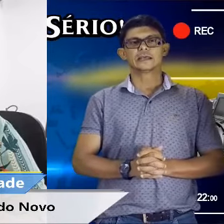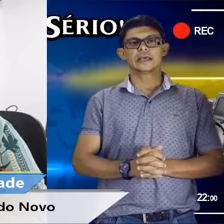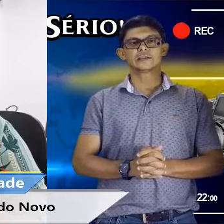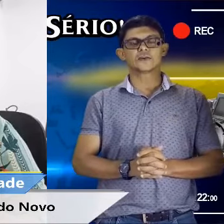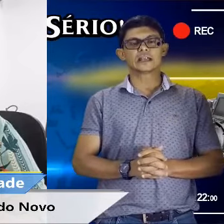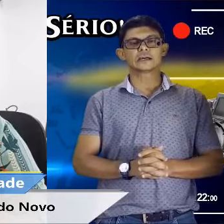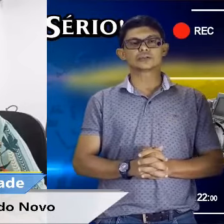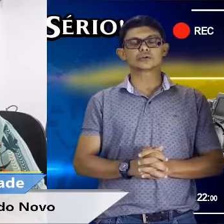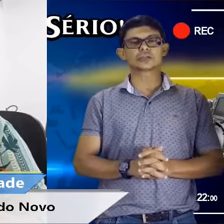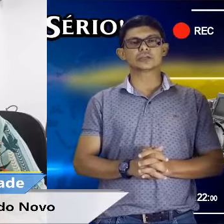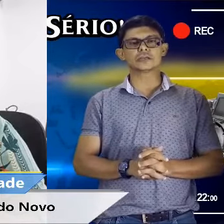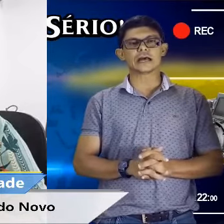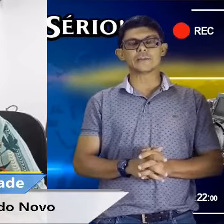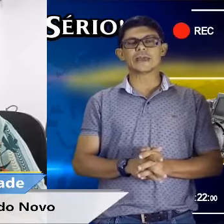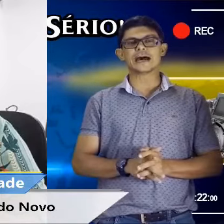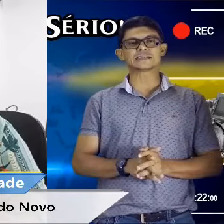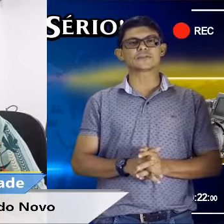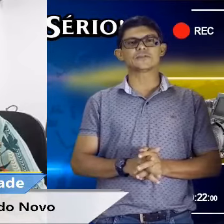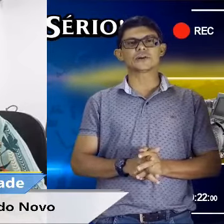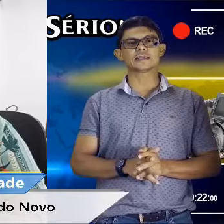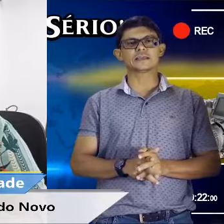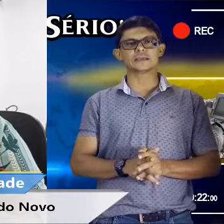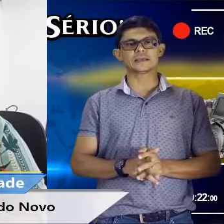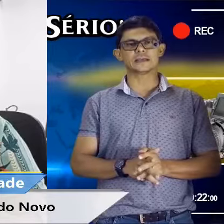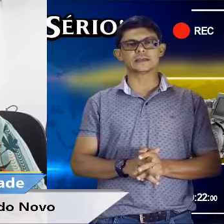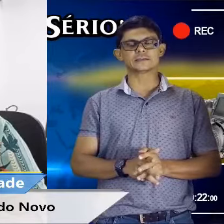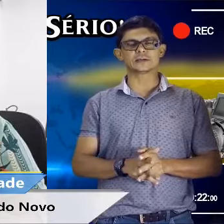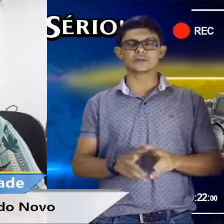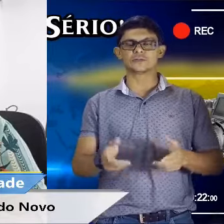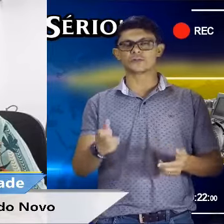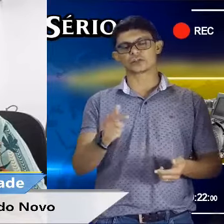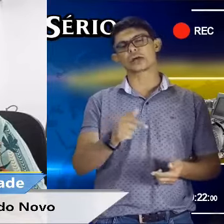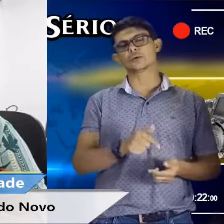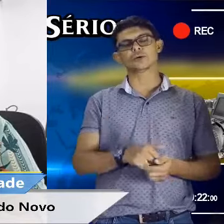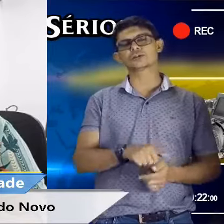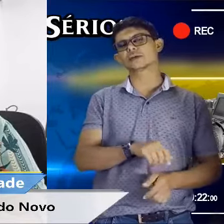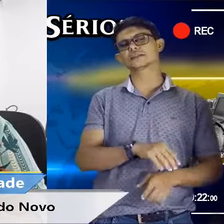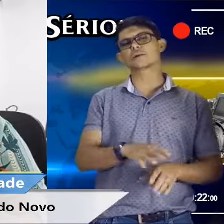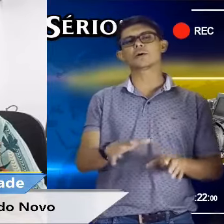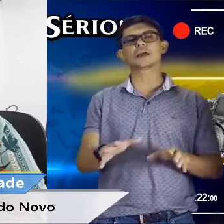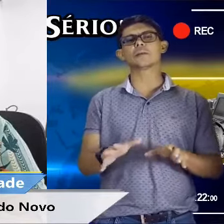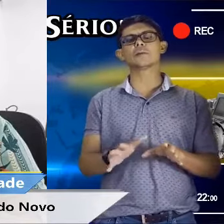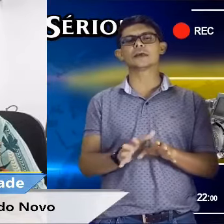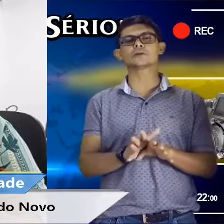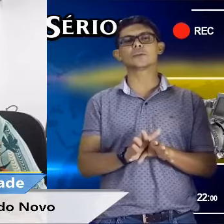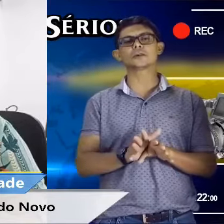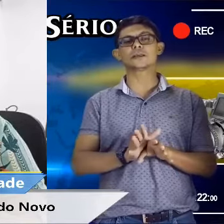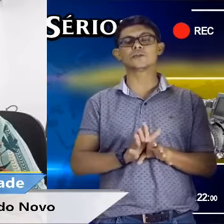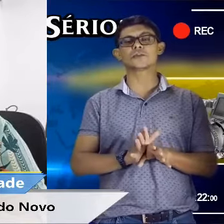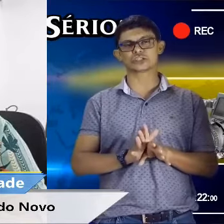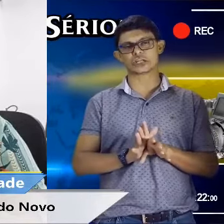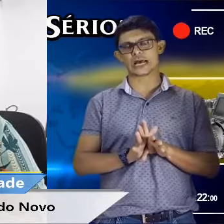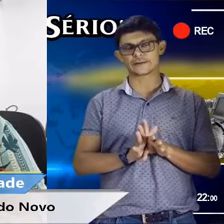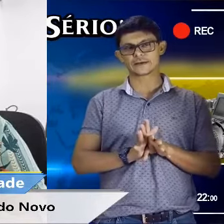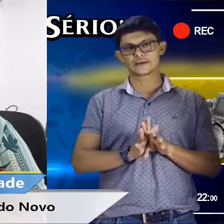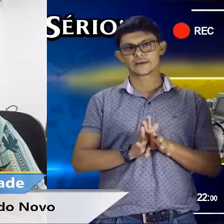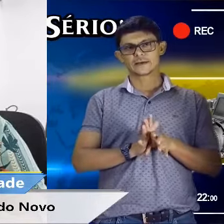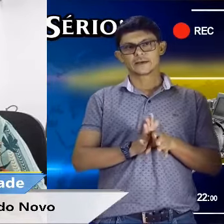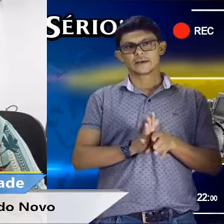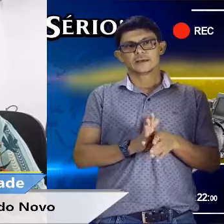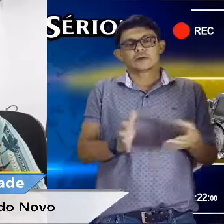E eles falando que a ameaça foi que eles não iriam fechar hoje, mas a qualquer momento poderiam fechar.